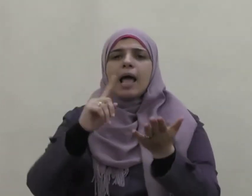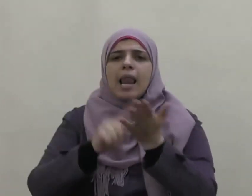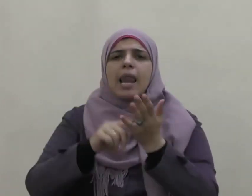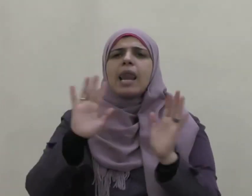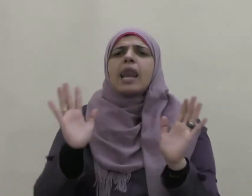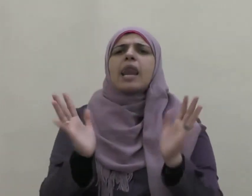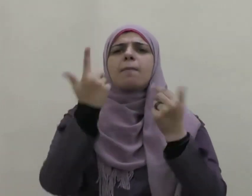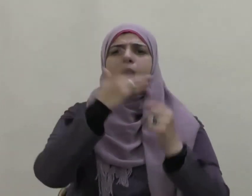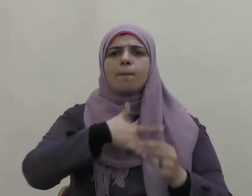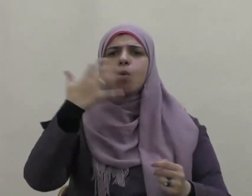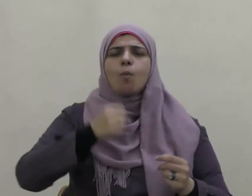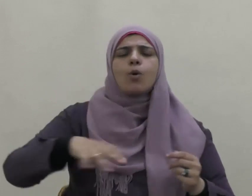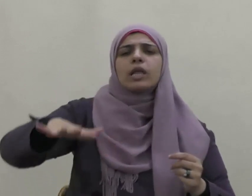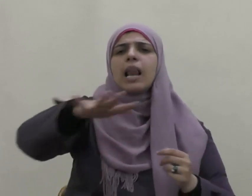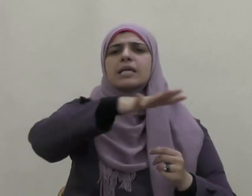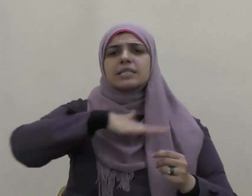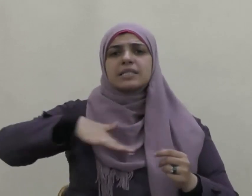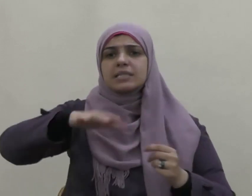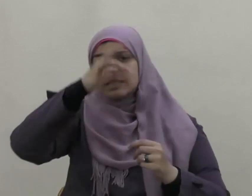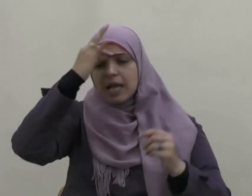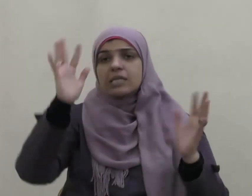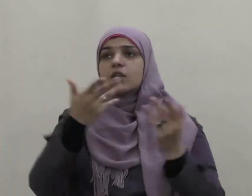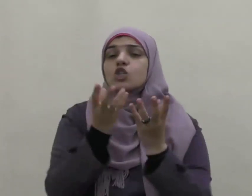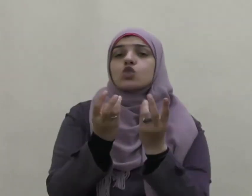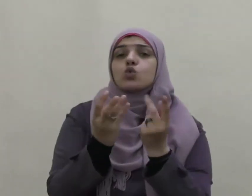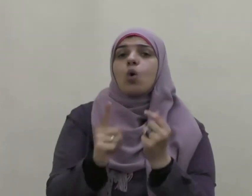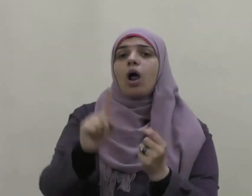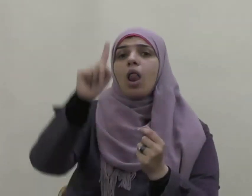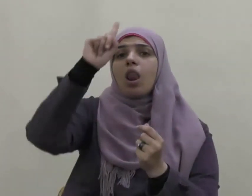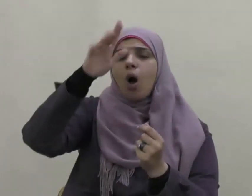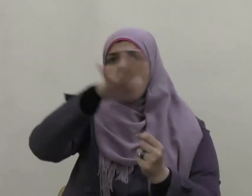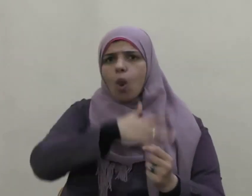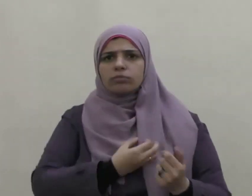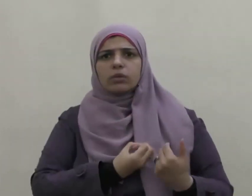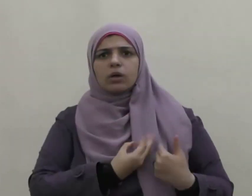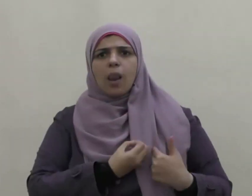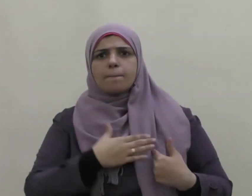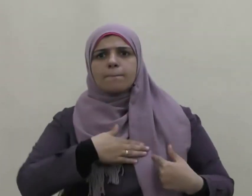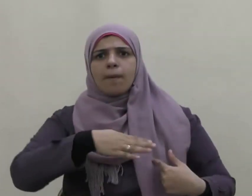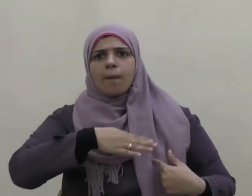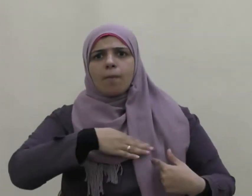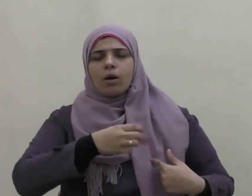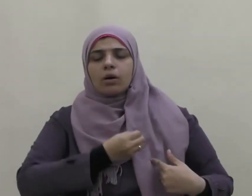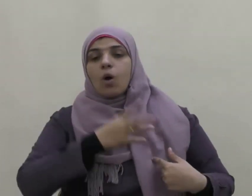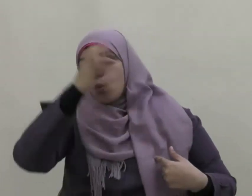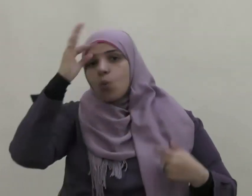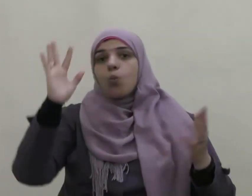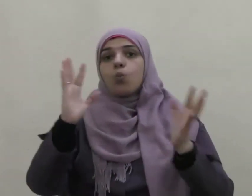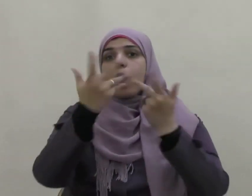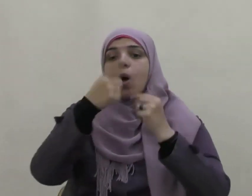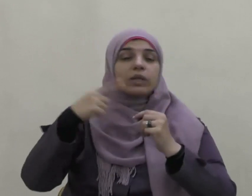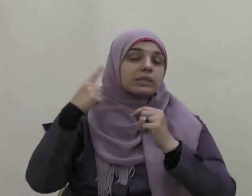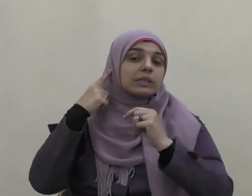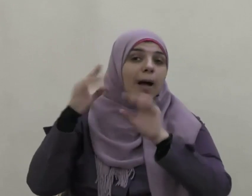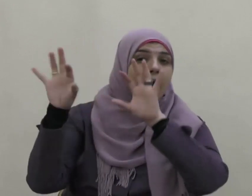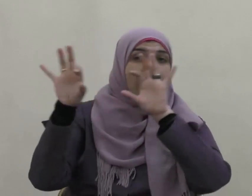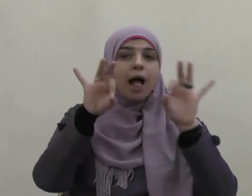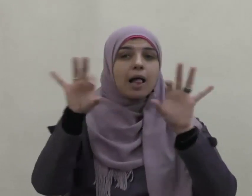المؤمنون الذين إذا ذكر الله وجلت قلوبهم وإذا تليت عليهم آياته